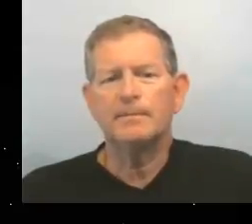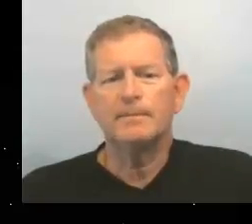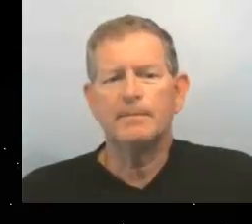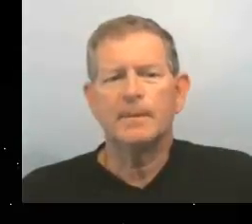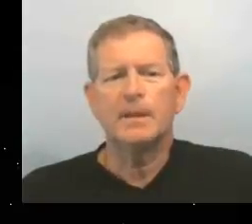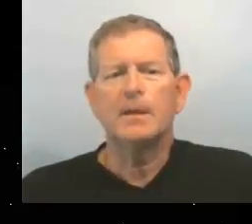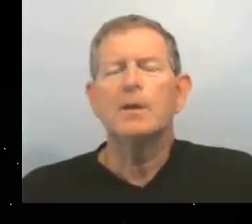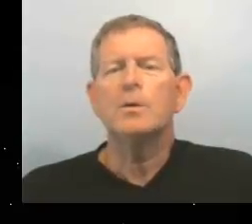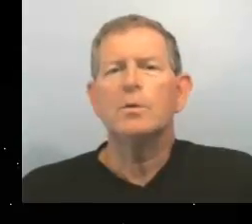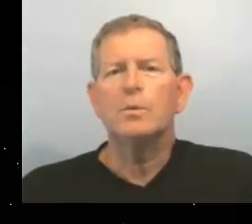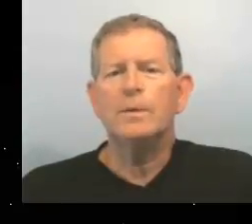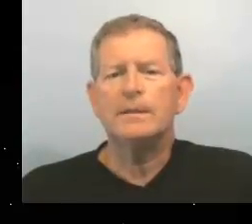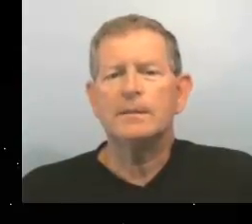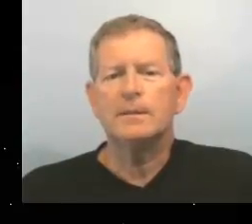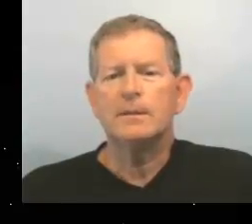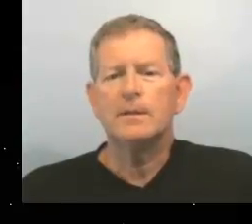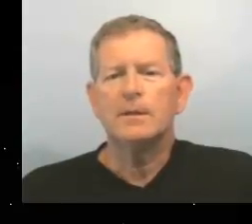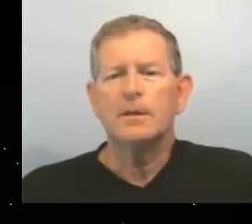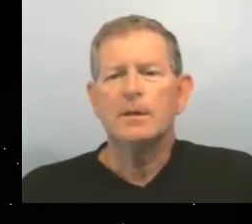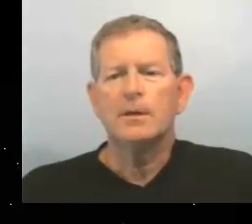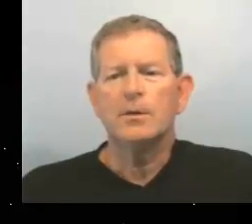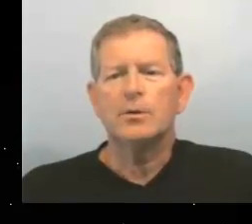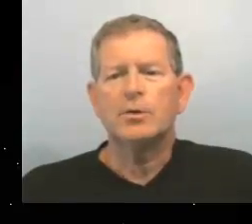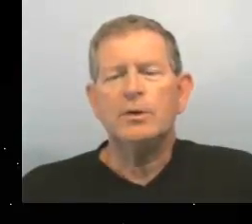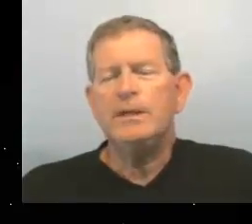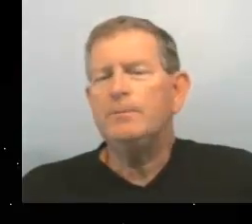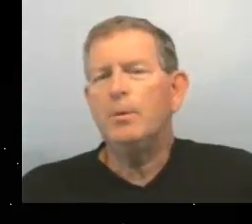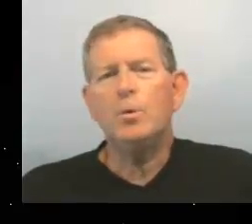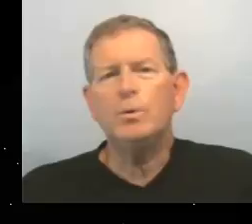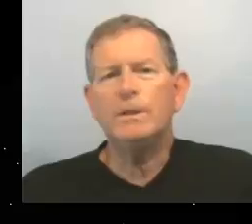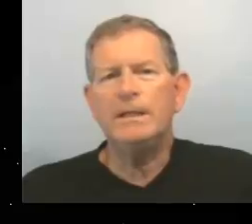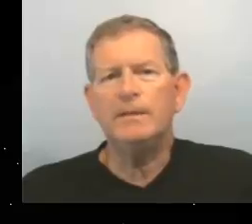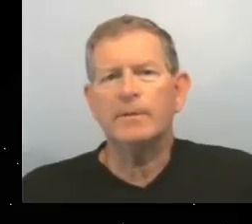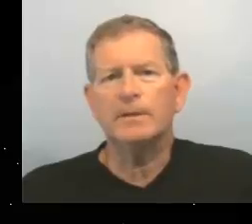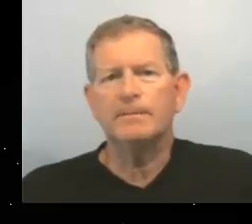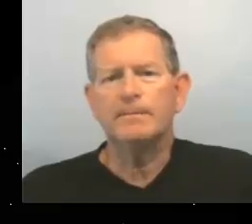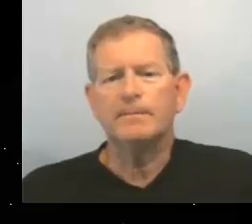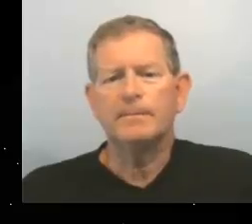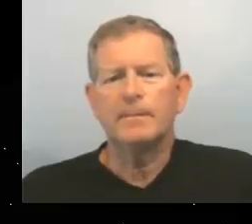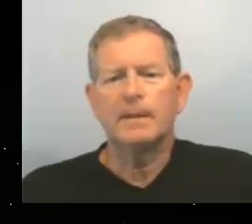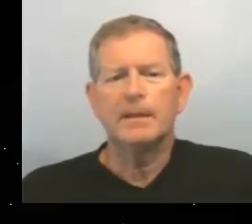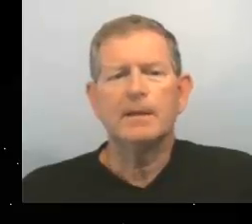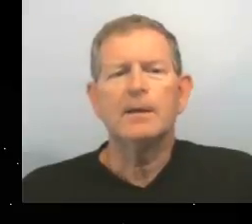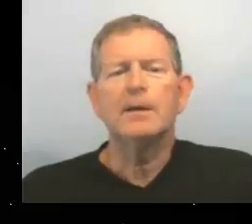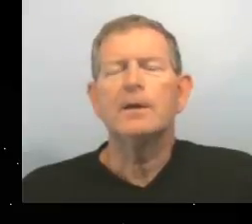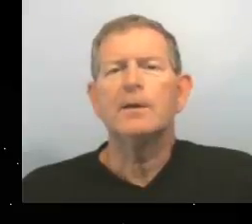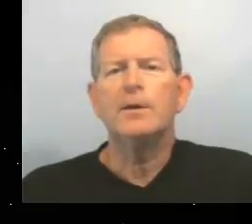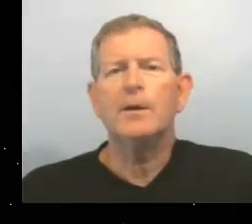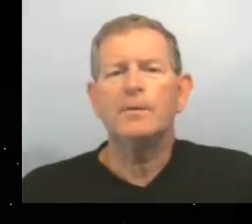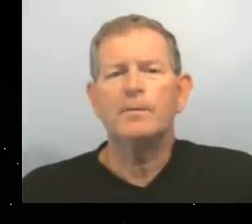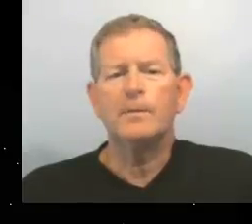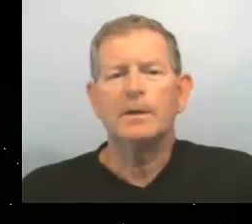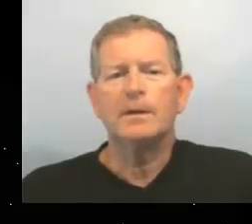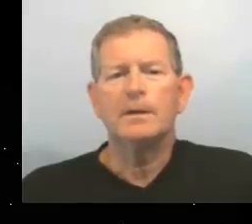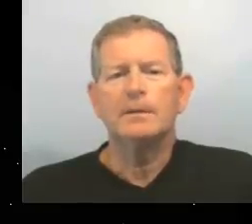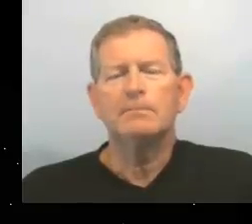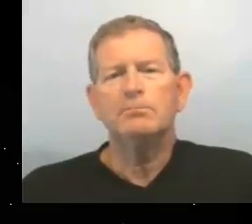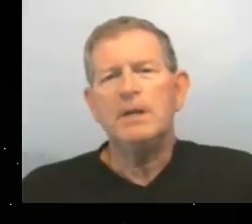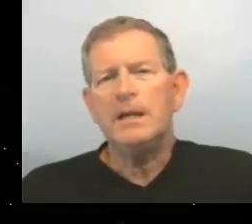8 je lis beaucoup de livres 9